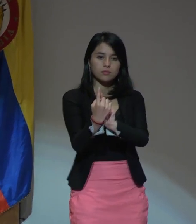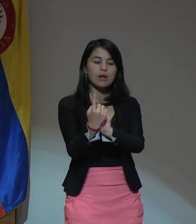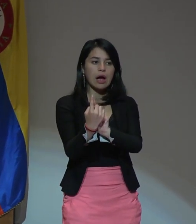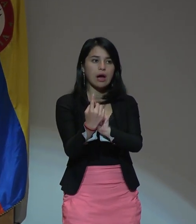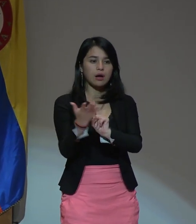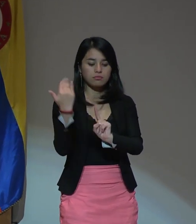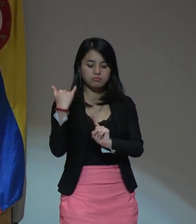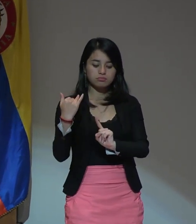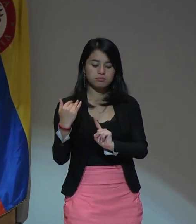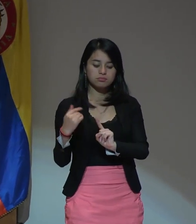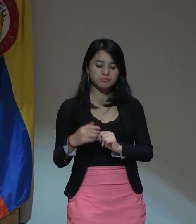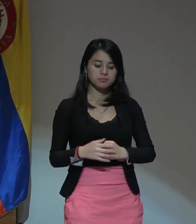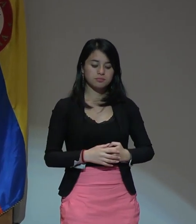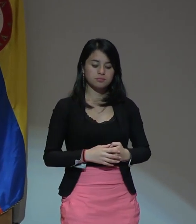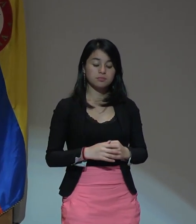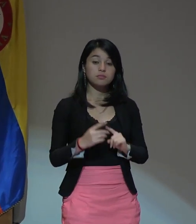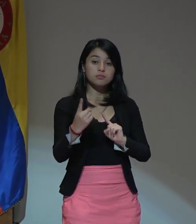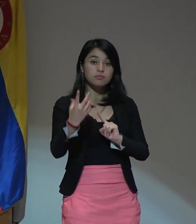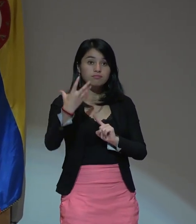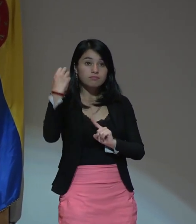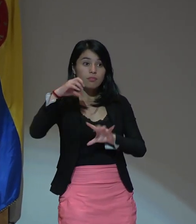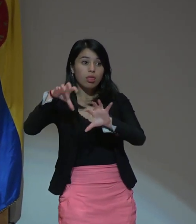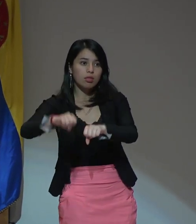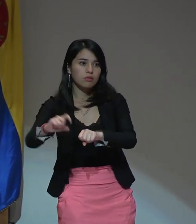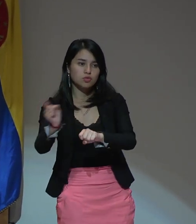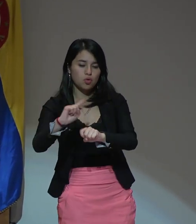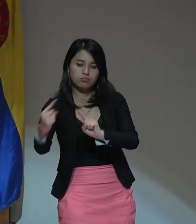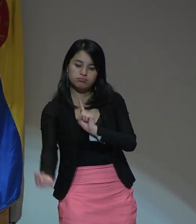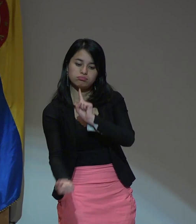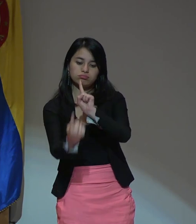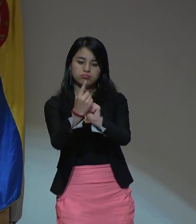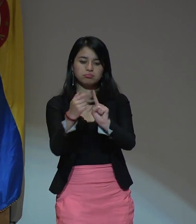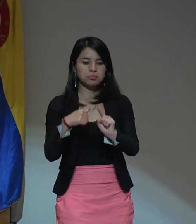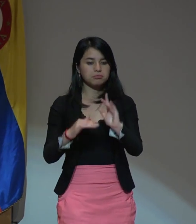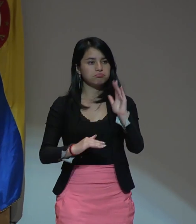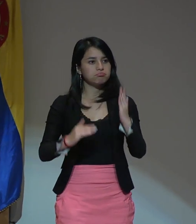hacia una cultura de paz sostenible.